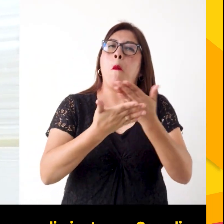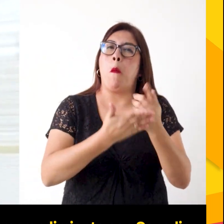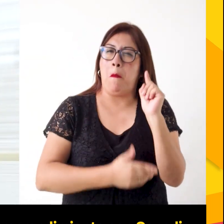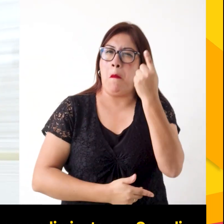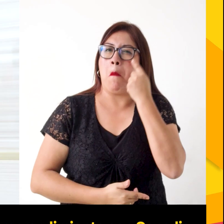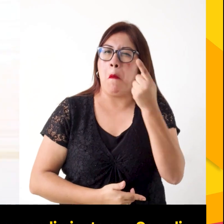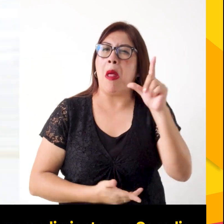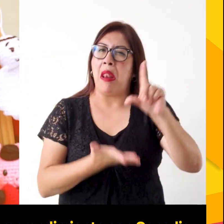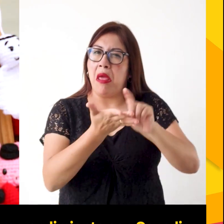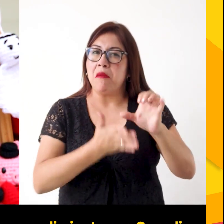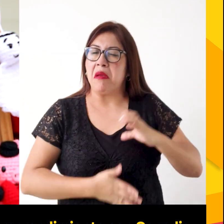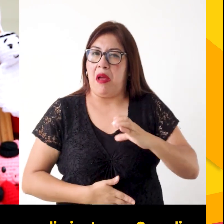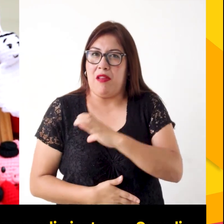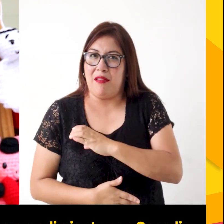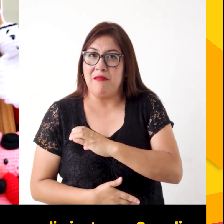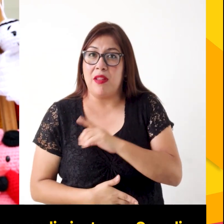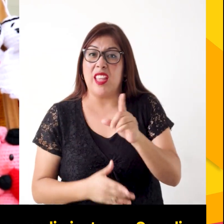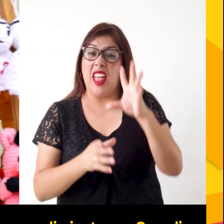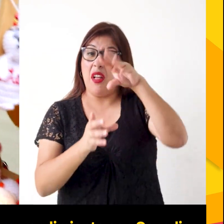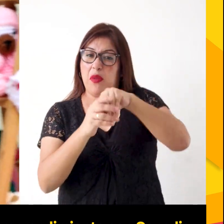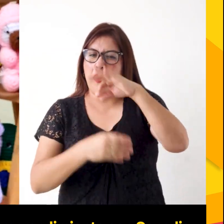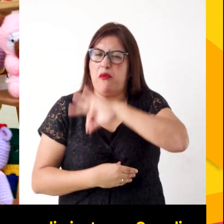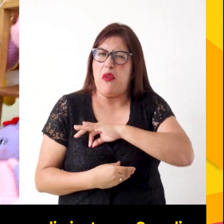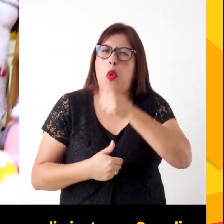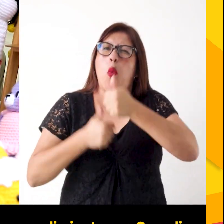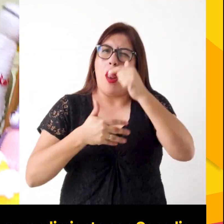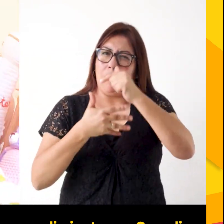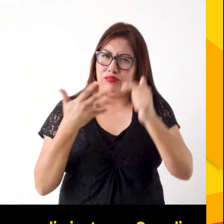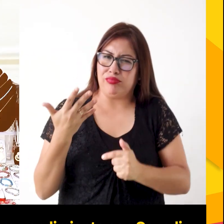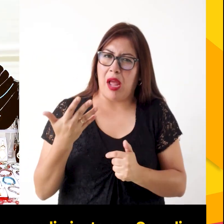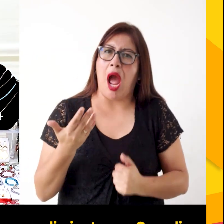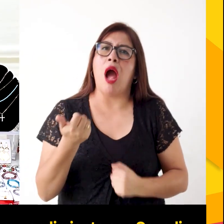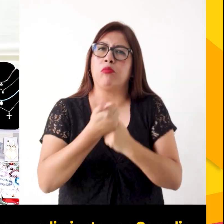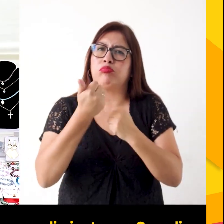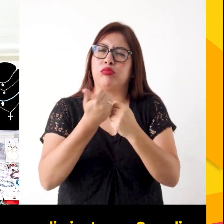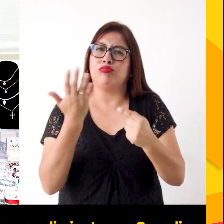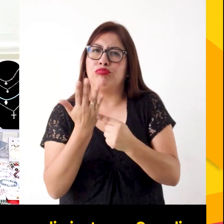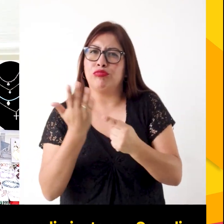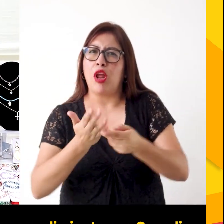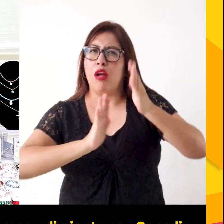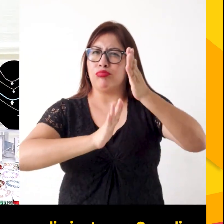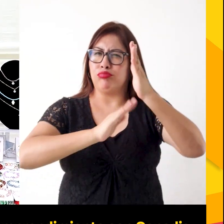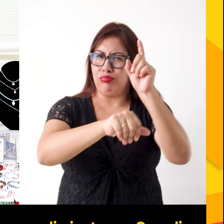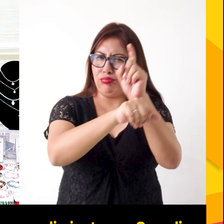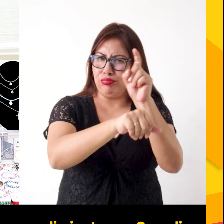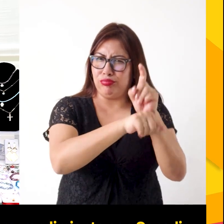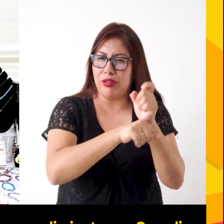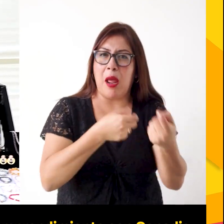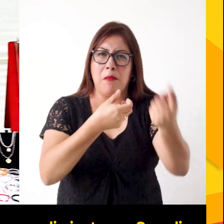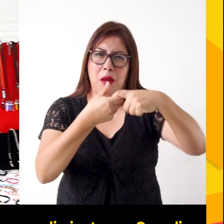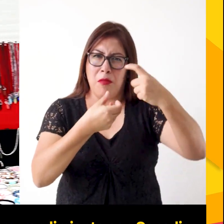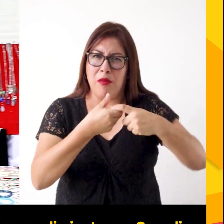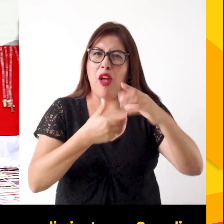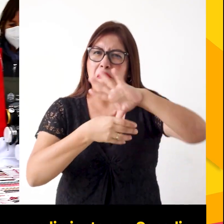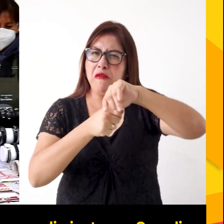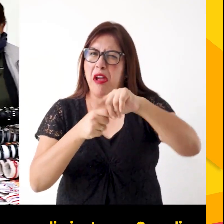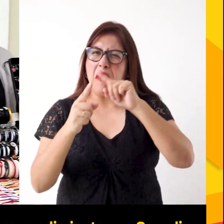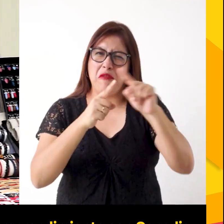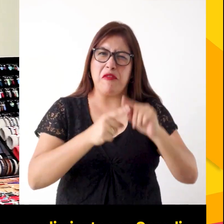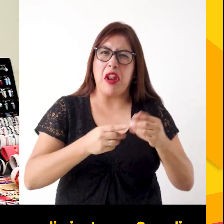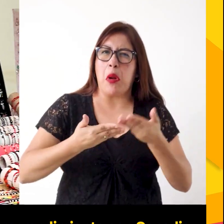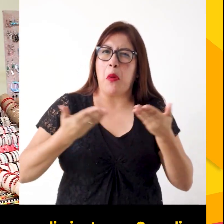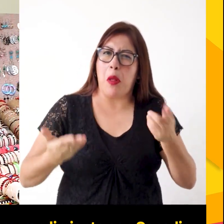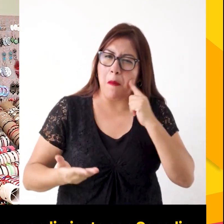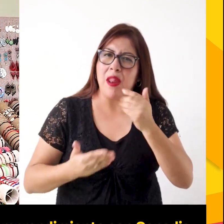como piloto en Lima y Callao, e incluye un paquete de beneficios como acompañamiento técnico, capacitaciones, participación en